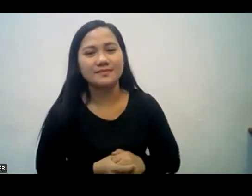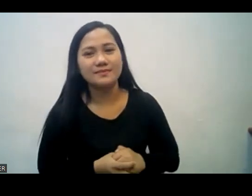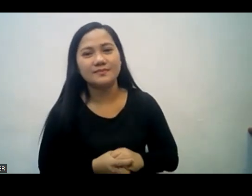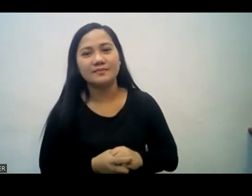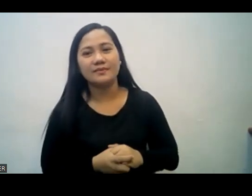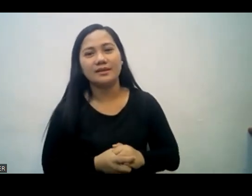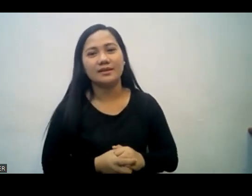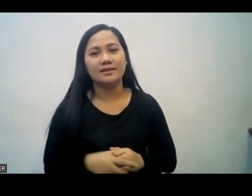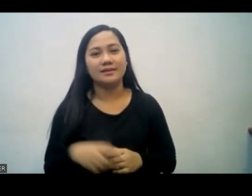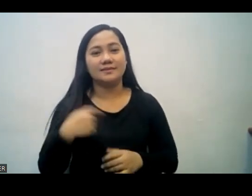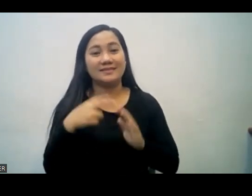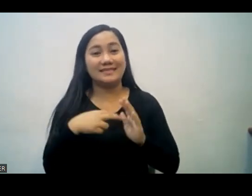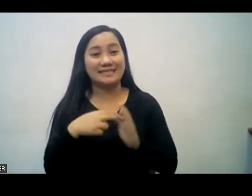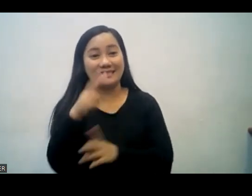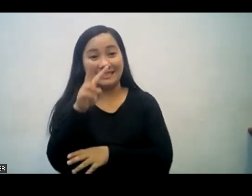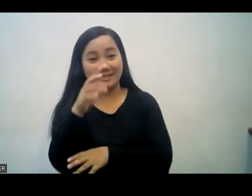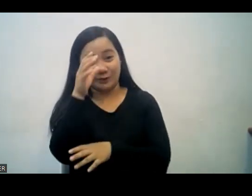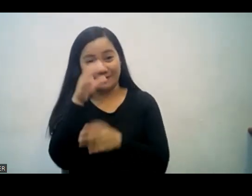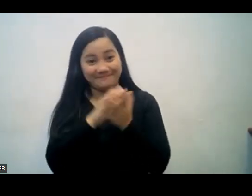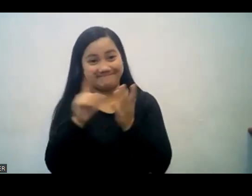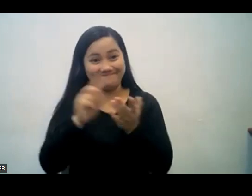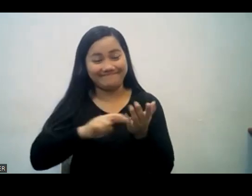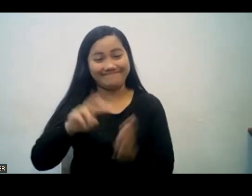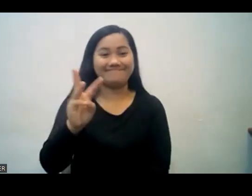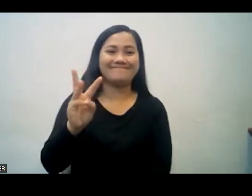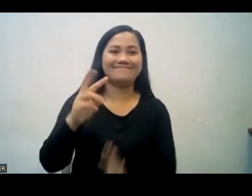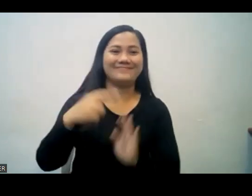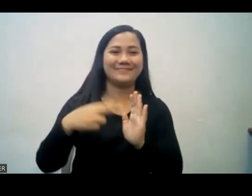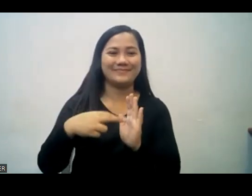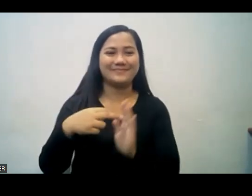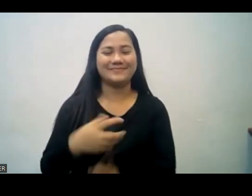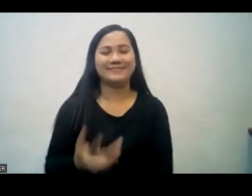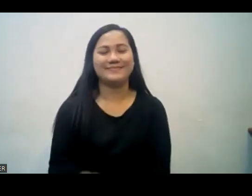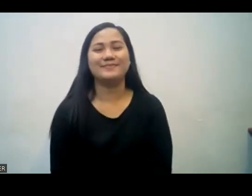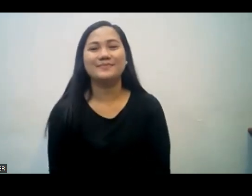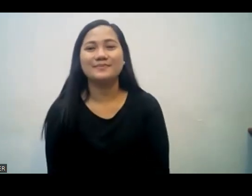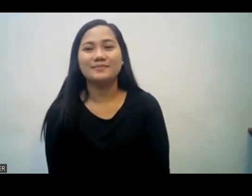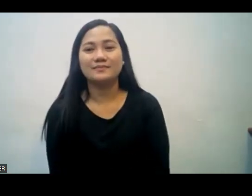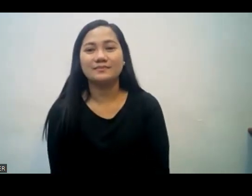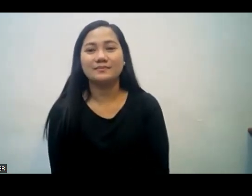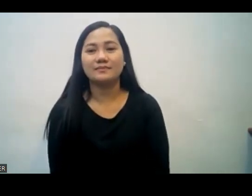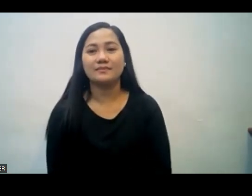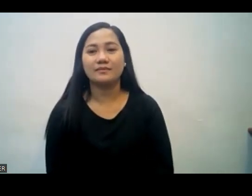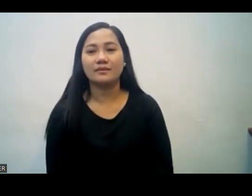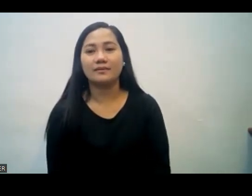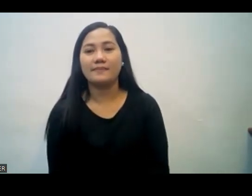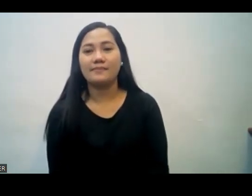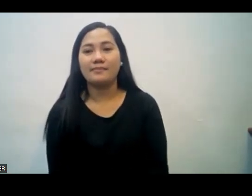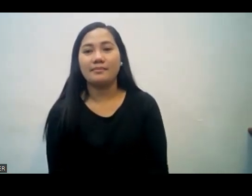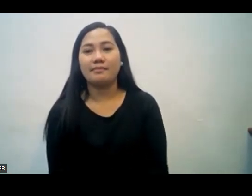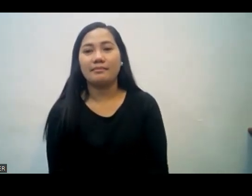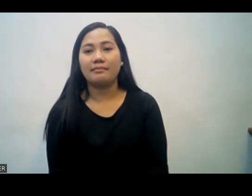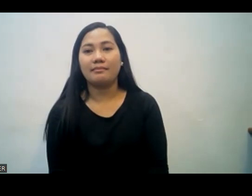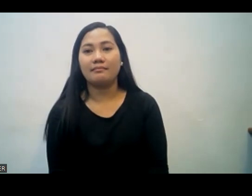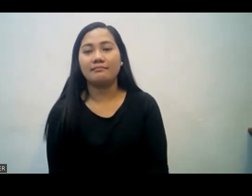babasahin ko, sabalit kung kami man ay pinahihirapan, ito ay para sa inyong kaaliwan at kaligtasan. At kung kami ay inaaliw, ito ay